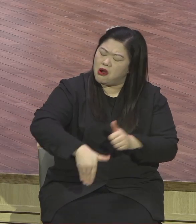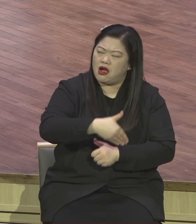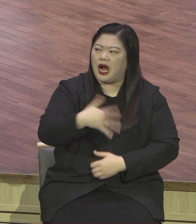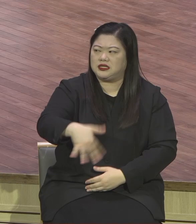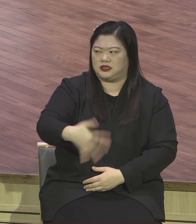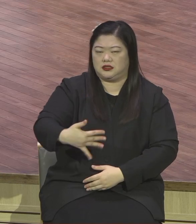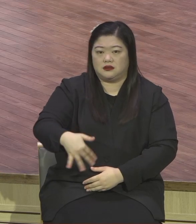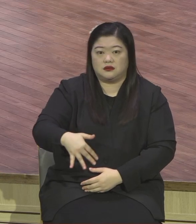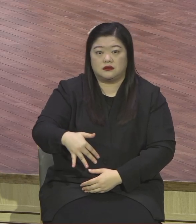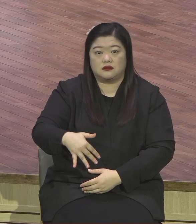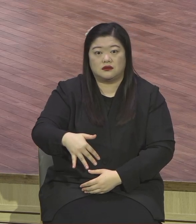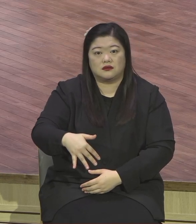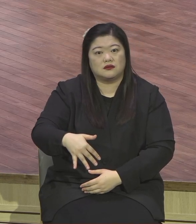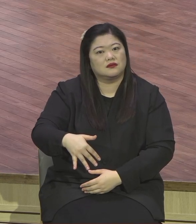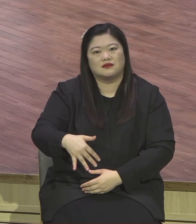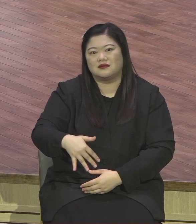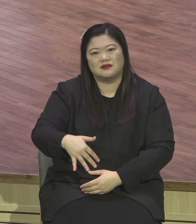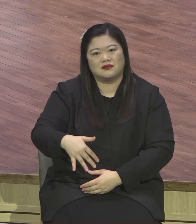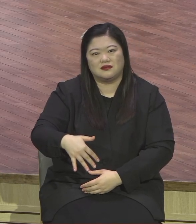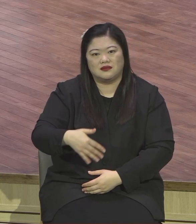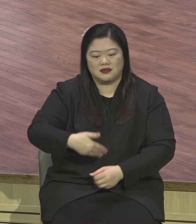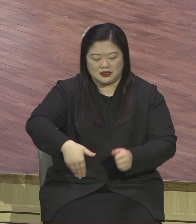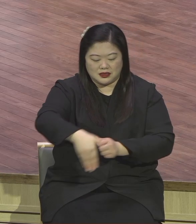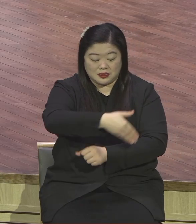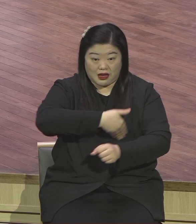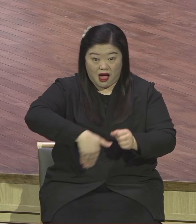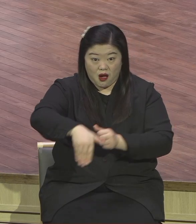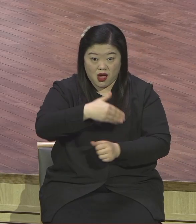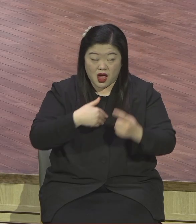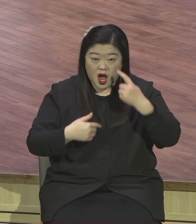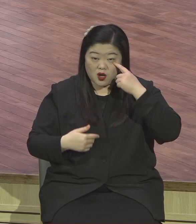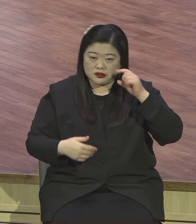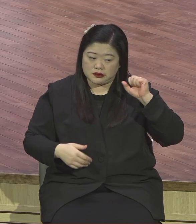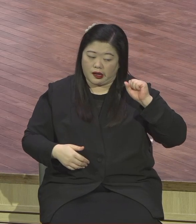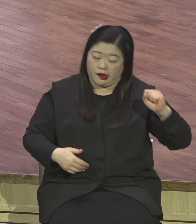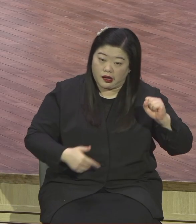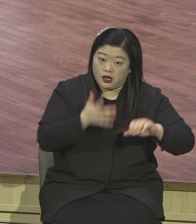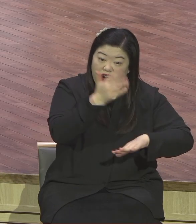노예가 되고 포로가 되는 결과가 왔습니다.